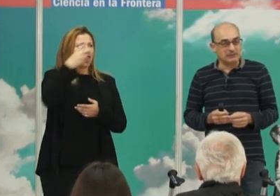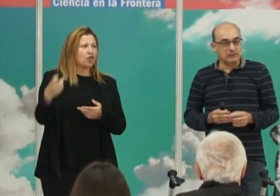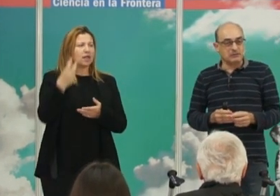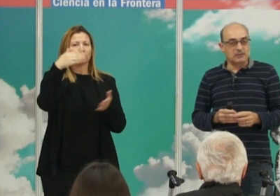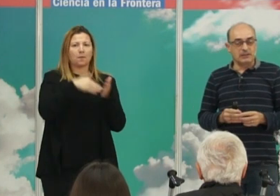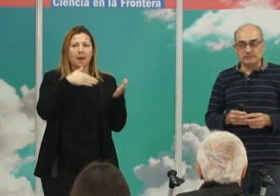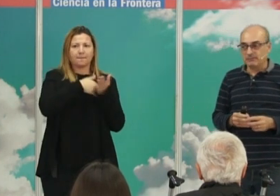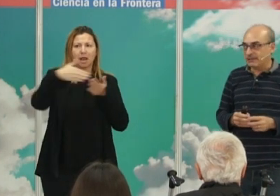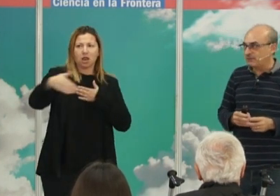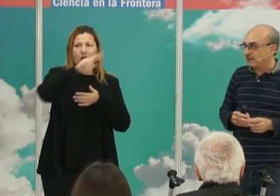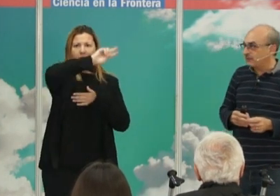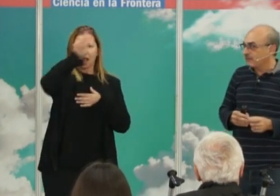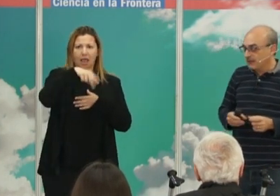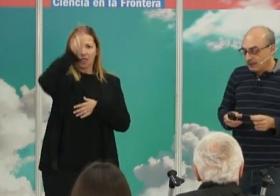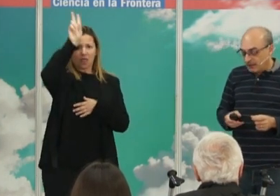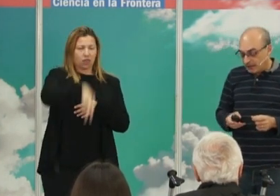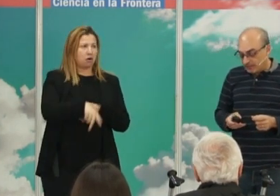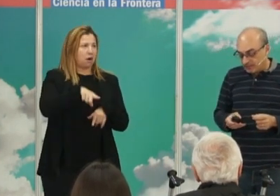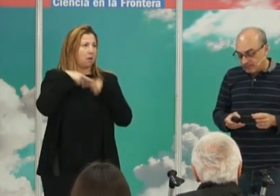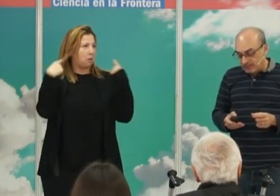tiene todo a mi respeto.